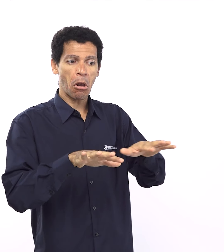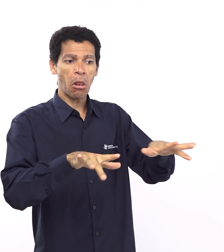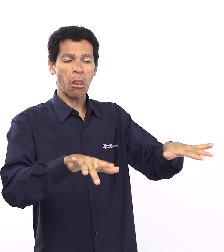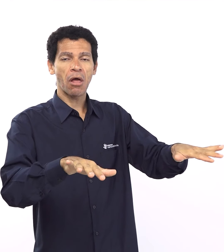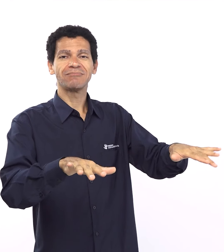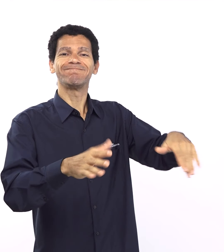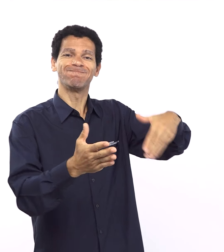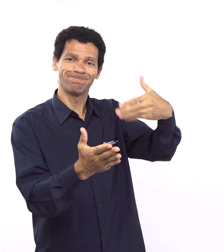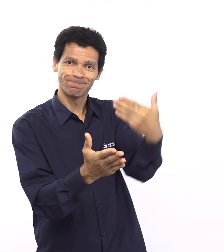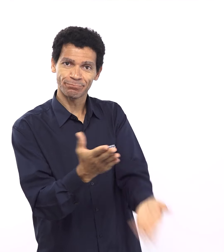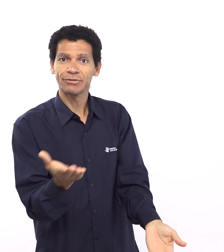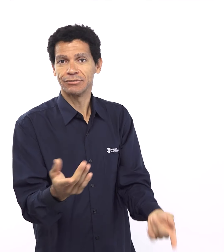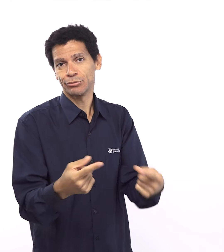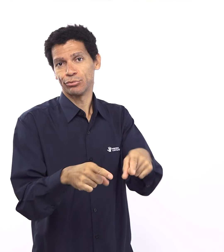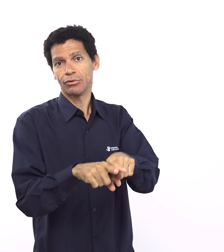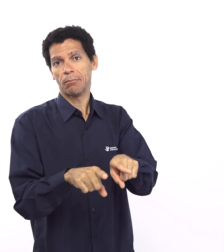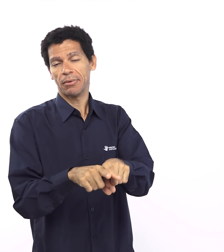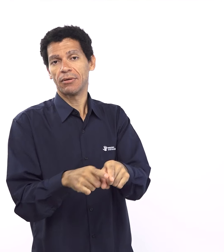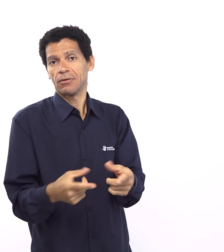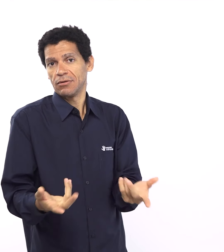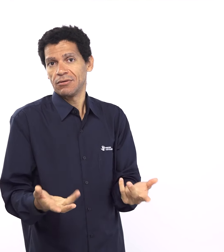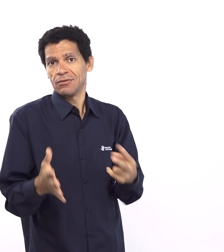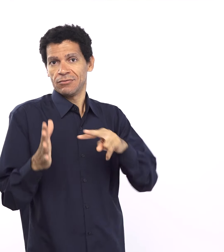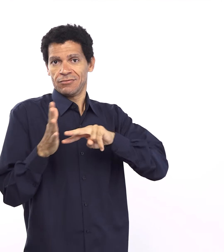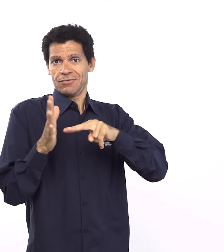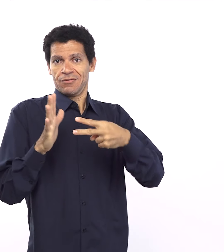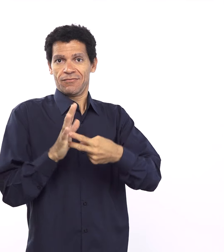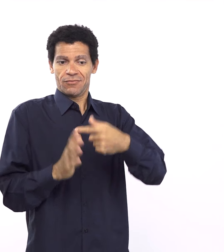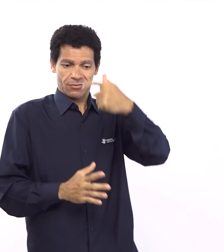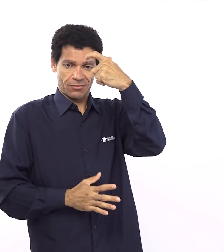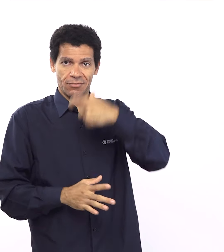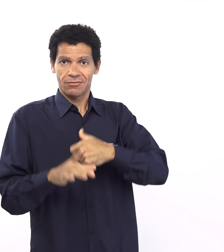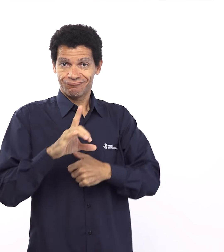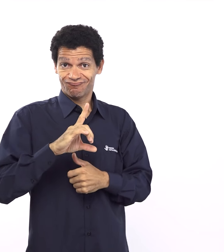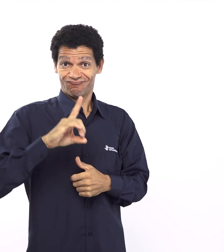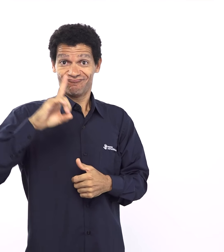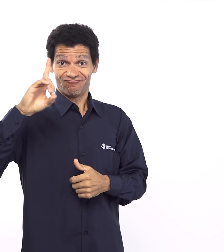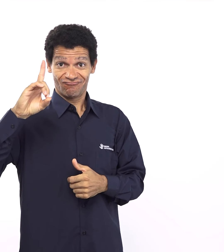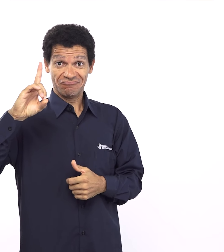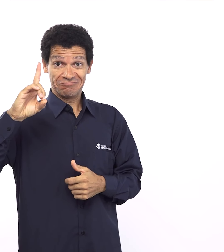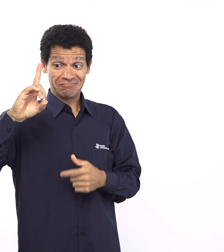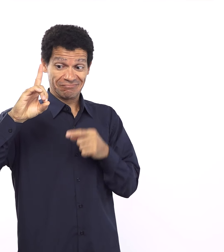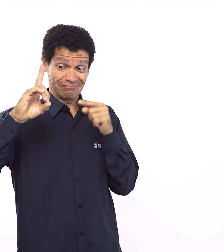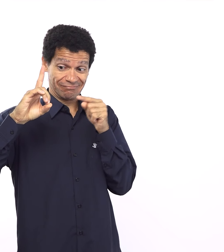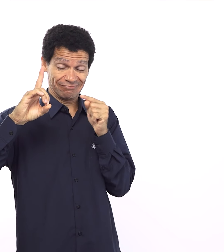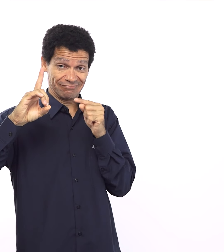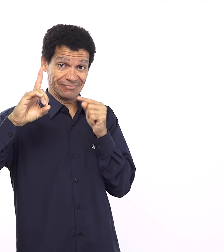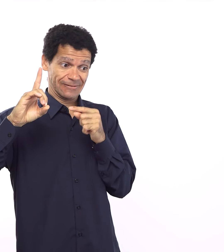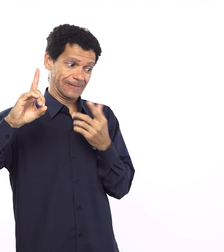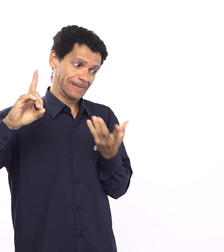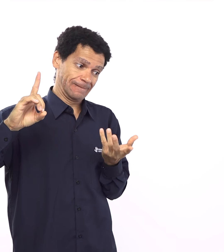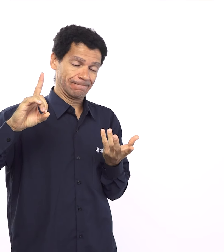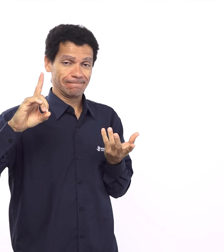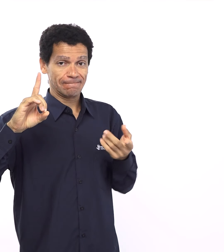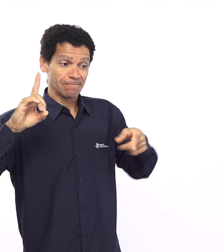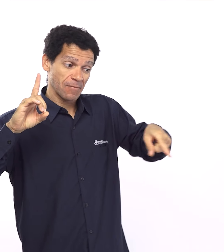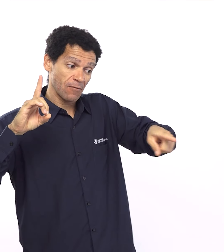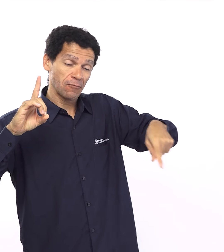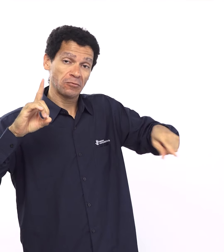quebra da aliança das maldições da aliança eles perdem a terra e são espalhados por todos os